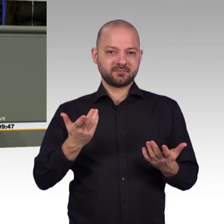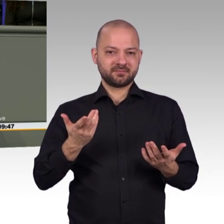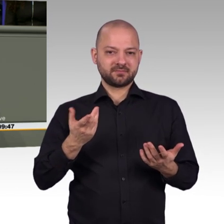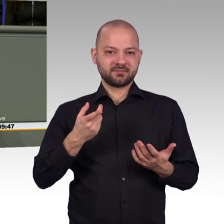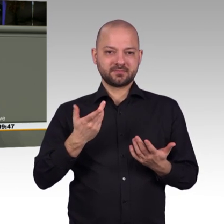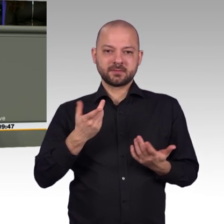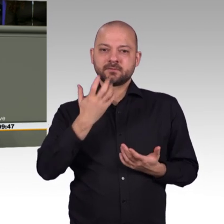Co.